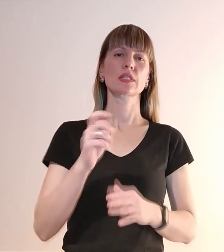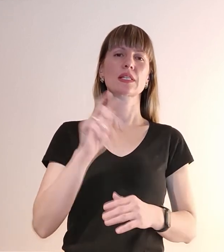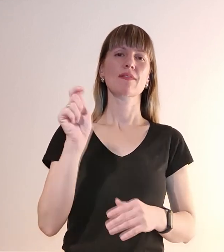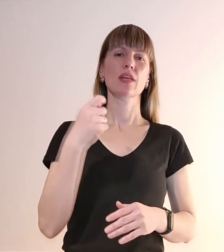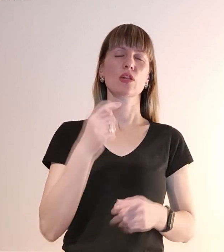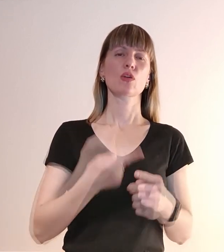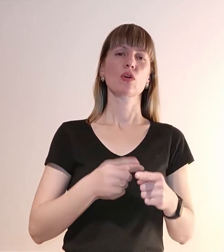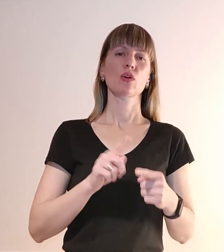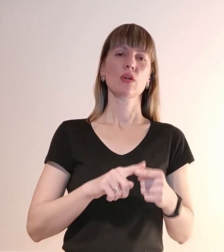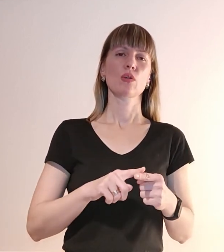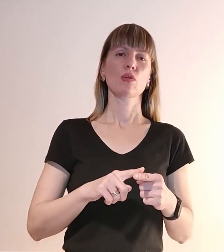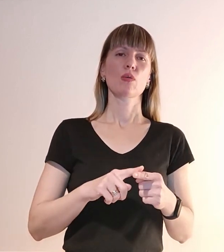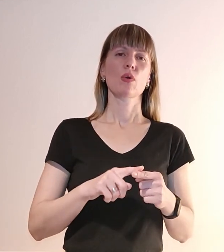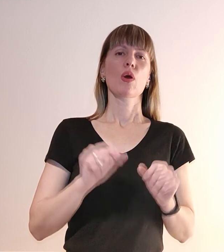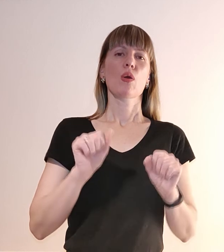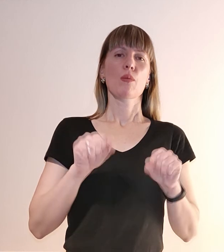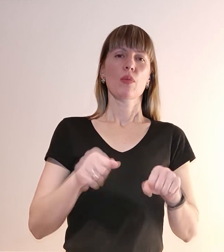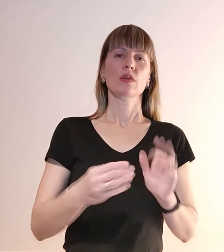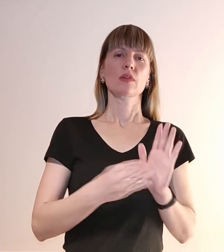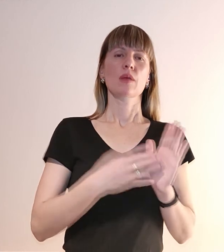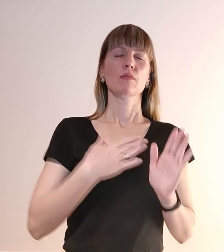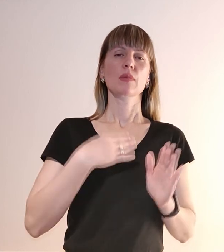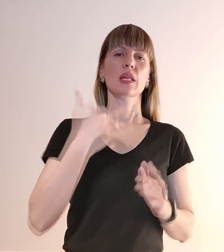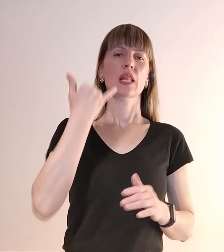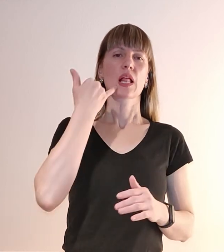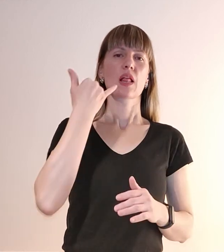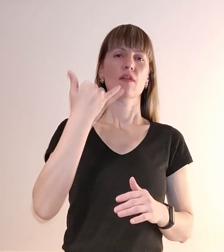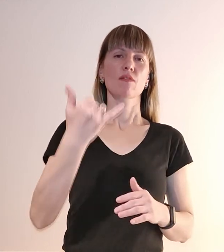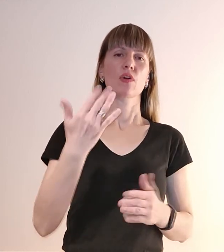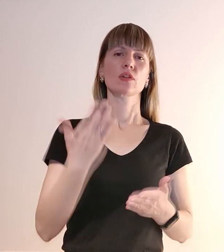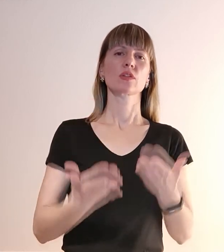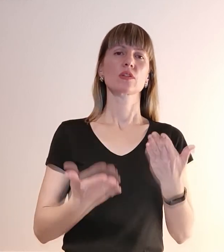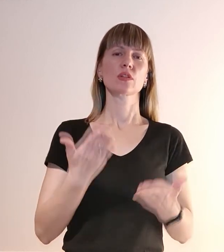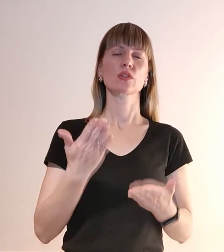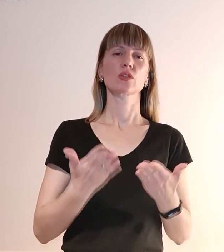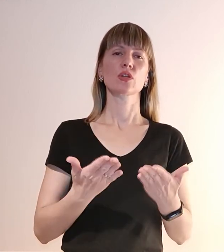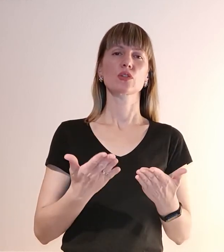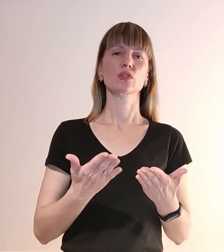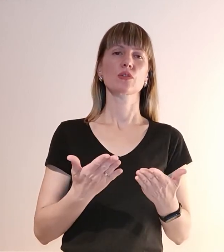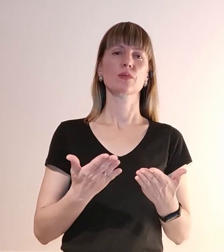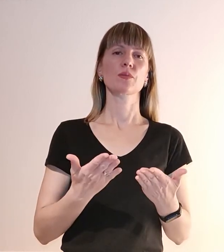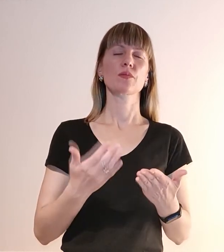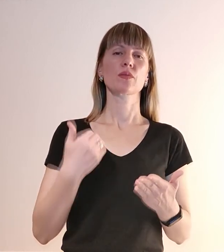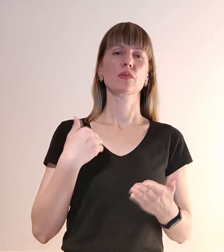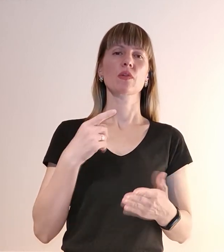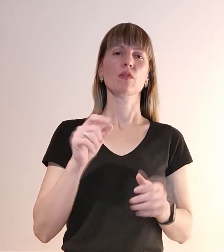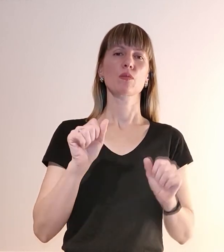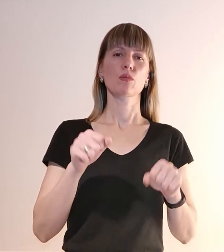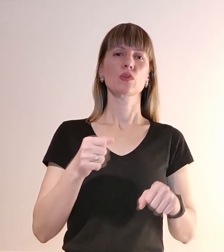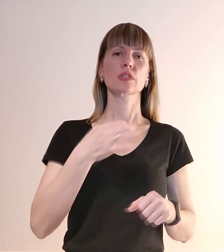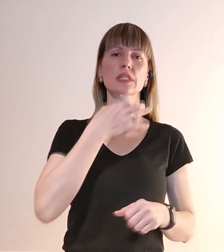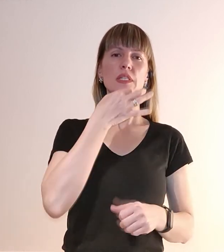Тому можете вказати мій телефон, якщо… Якщо хочете, ви можете його звичати, наприклад.